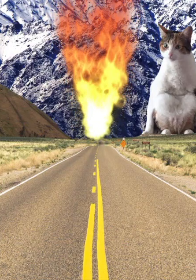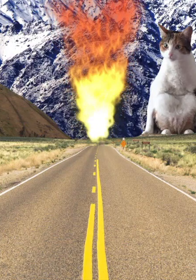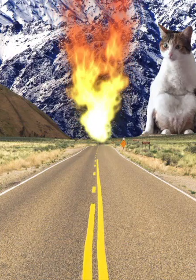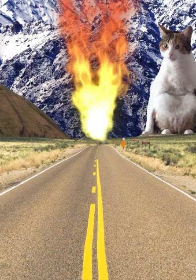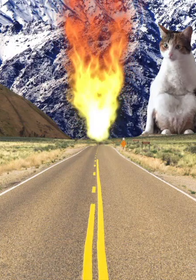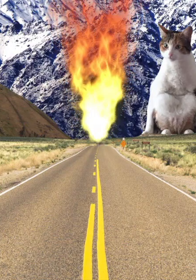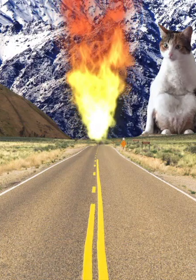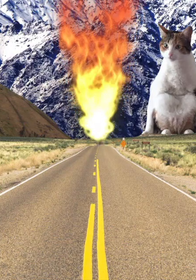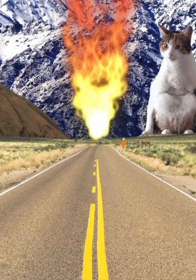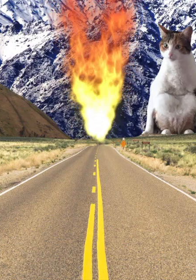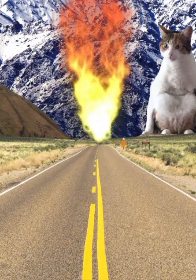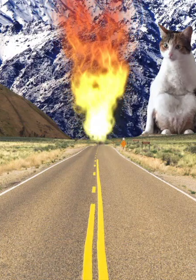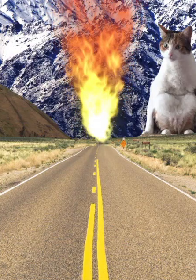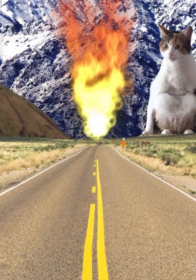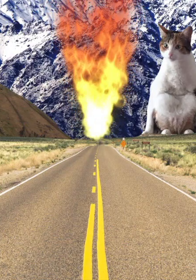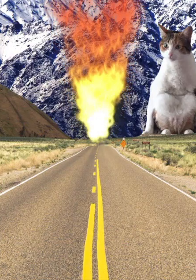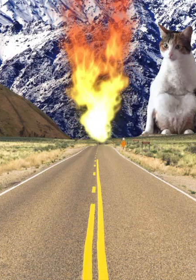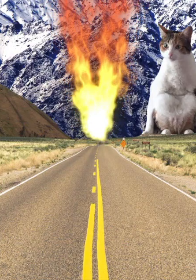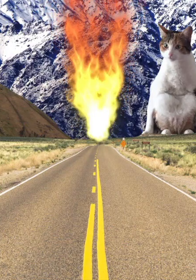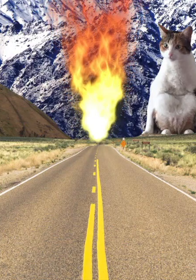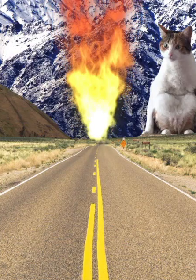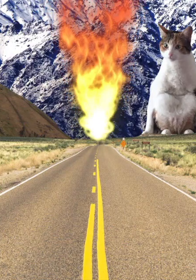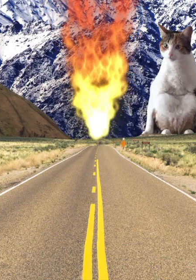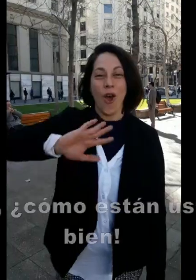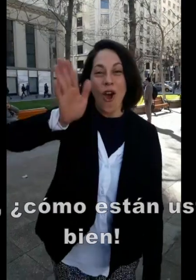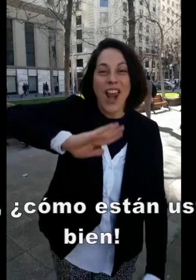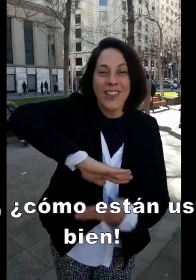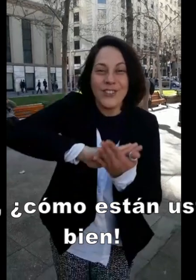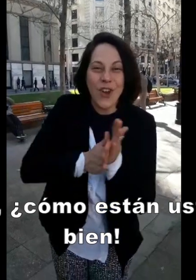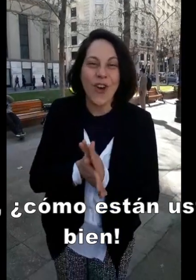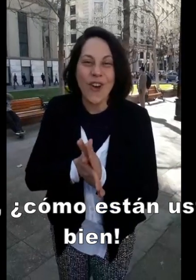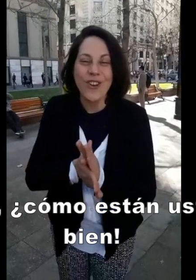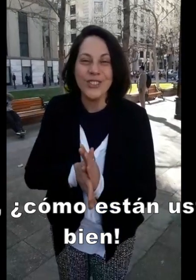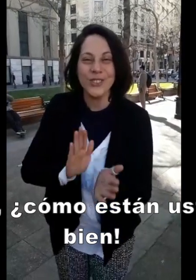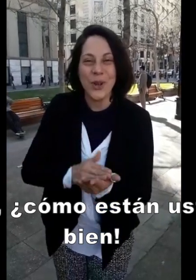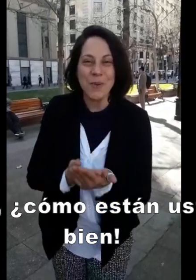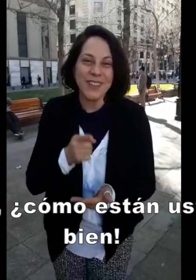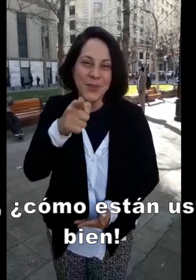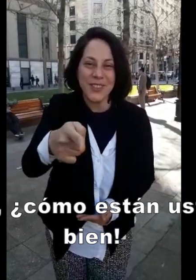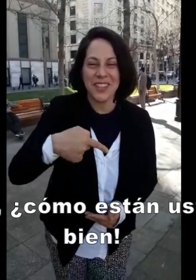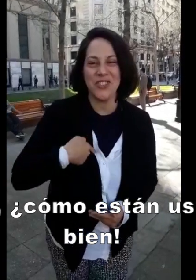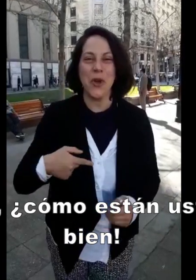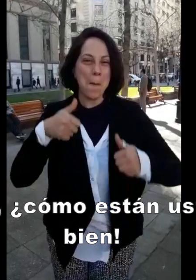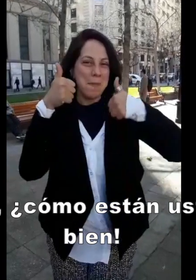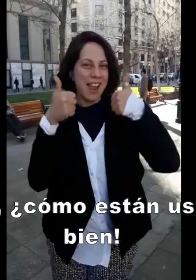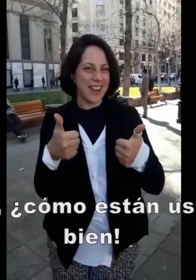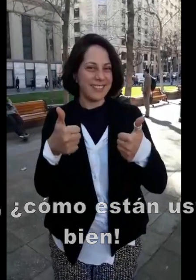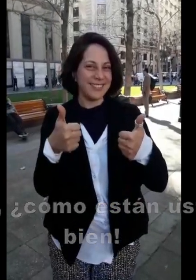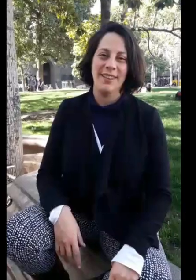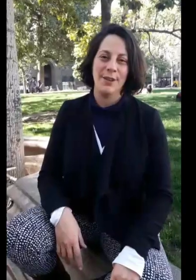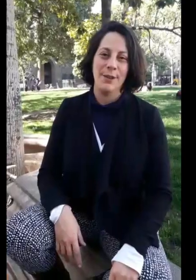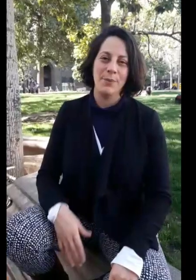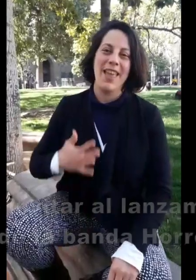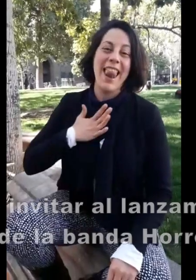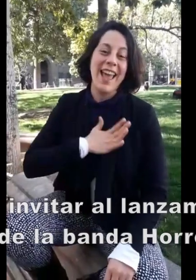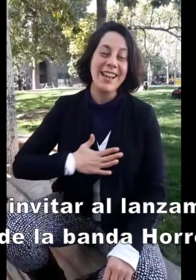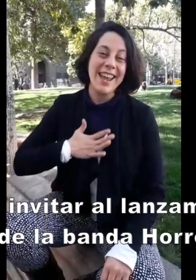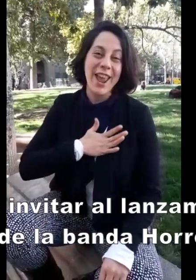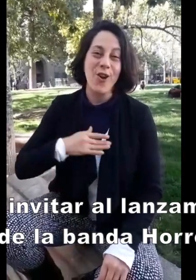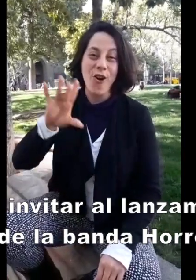invitación en lengua de señas. Hola a todos, ¿cómo están ustedes? Yo bien. Les quiero